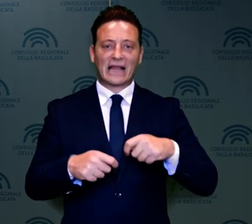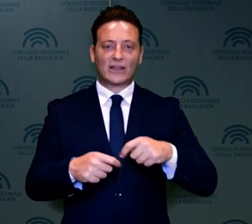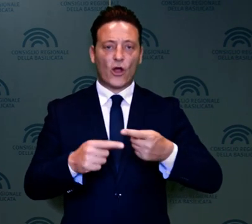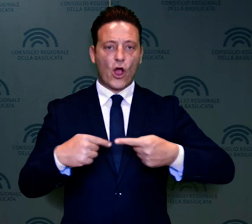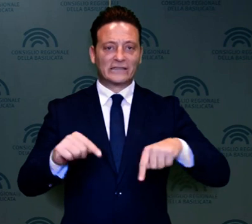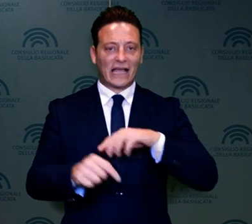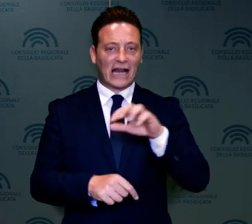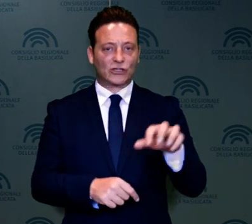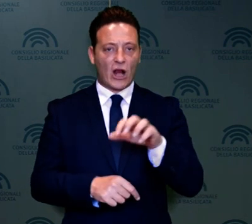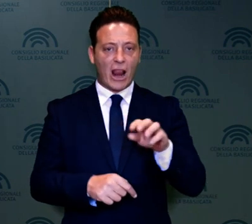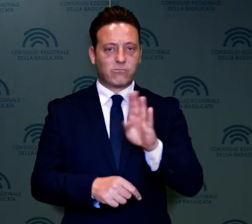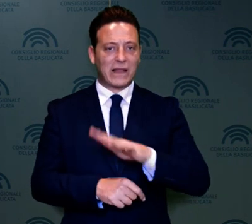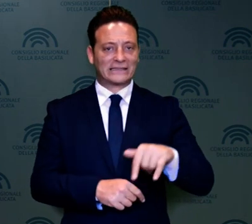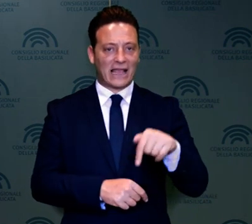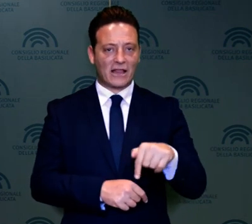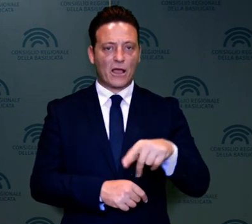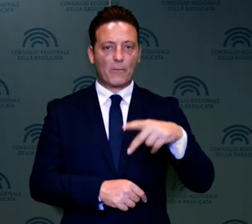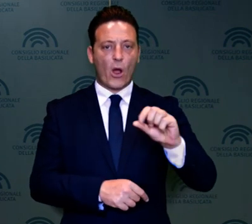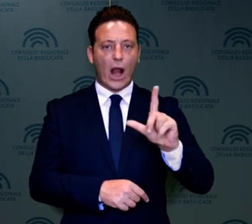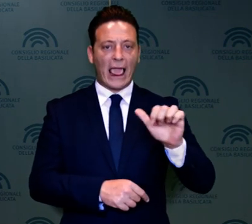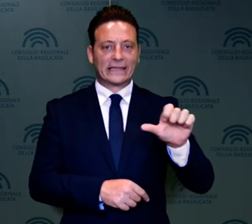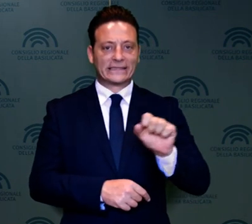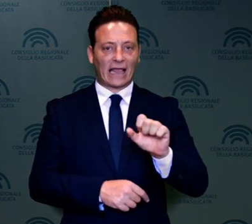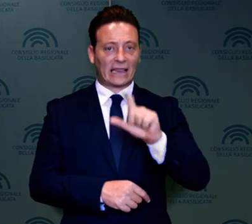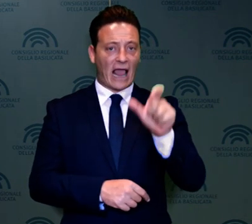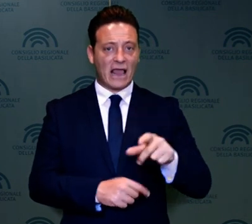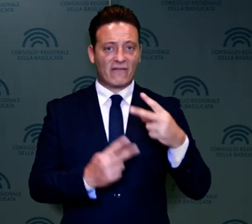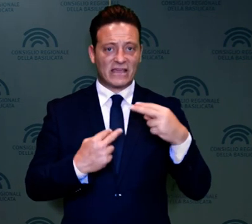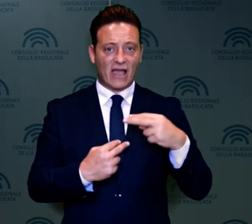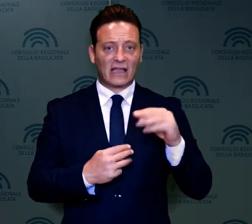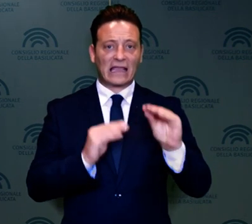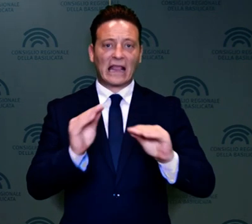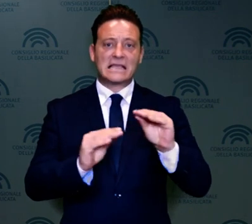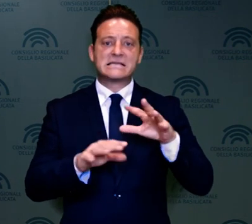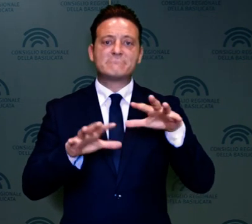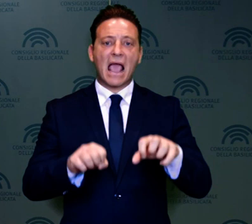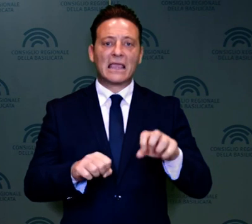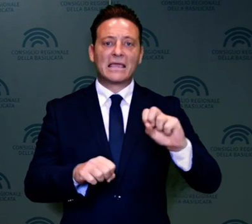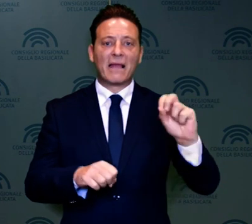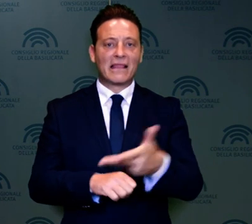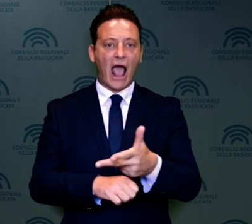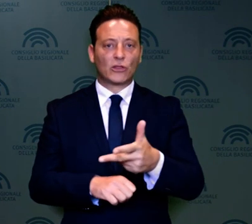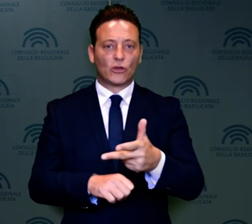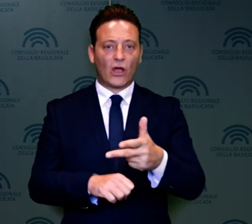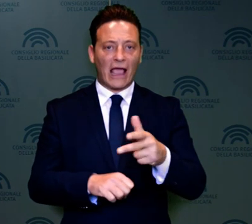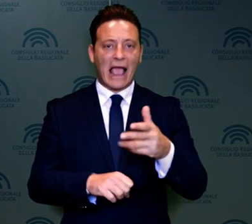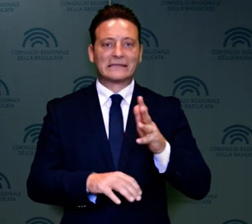Consiglio regionale della Basilicata Polese d'Italia Viva, che chiede un impegno immediato all'esecutivo regionale